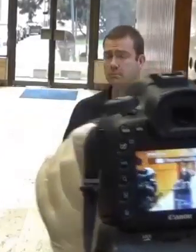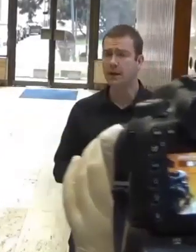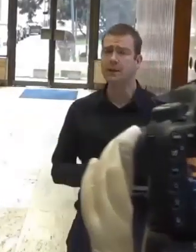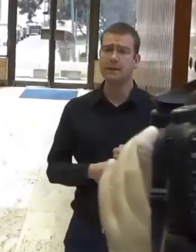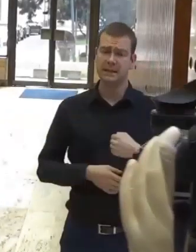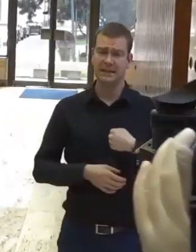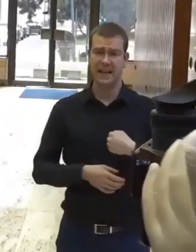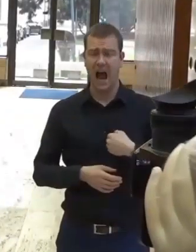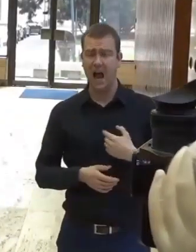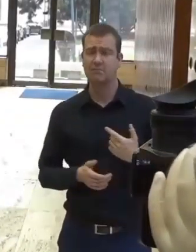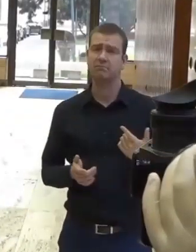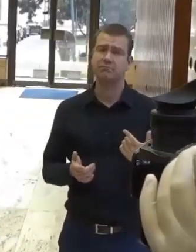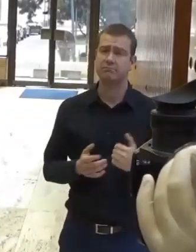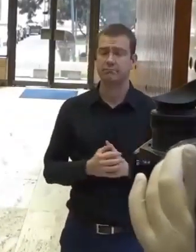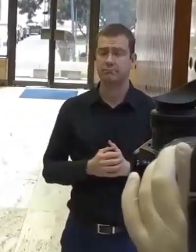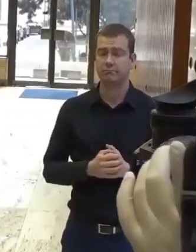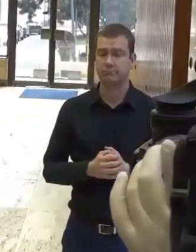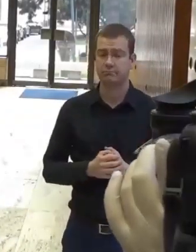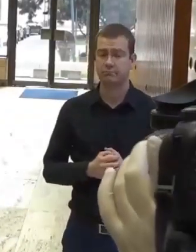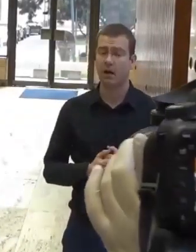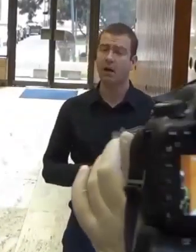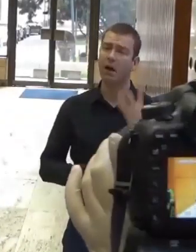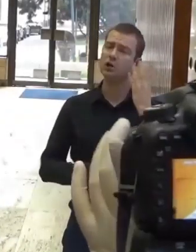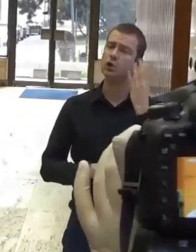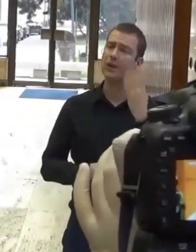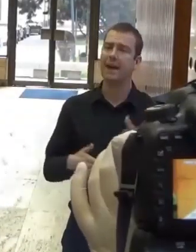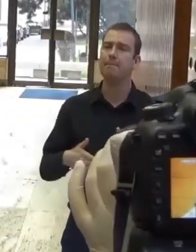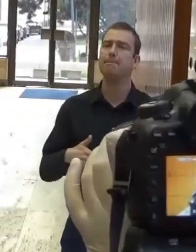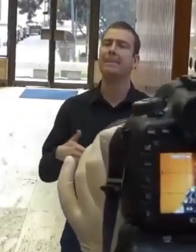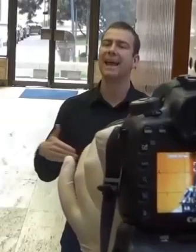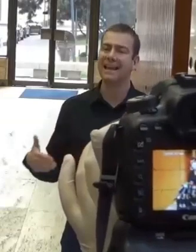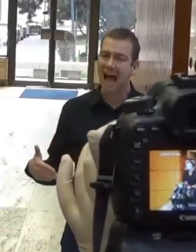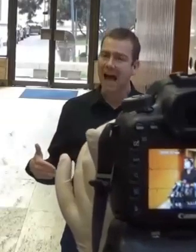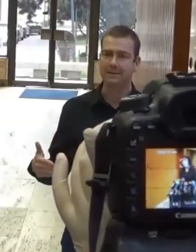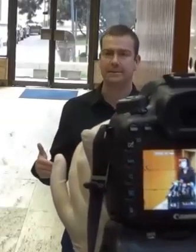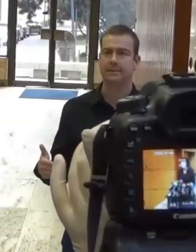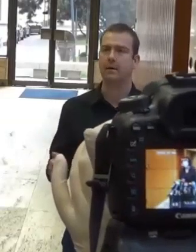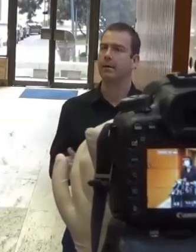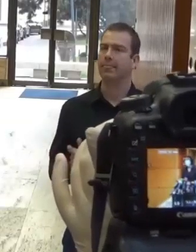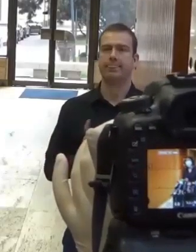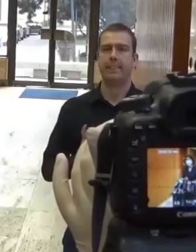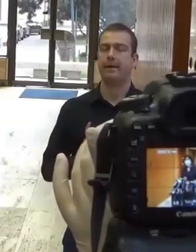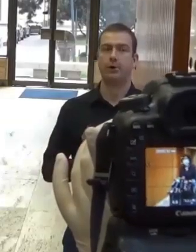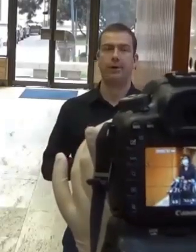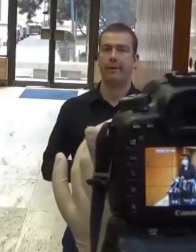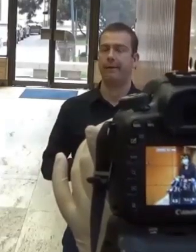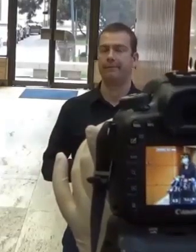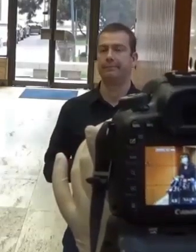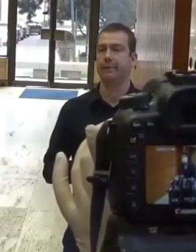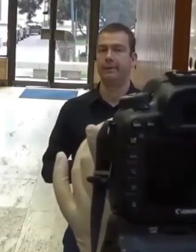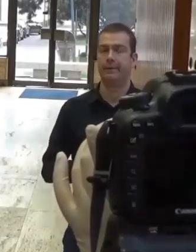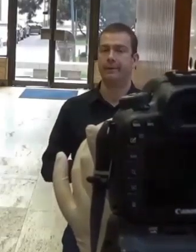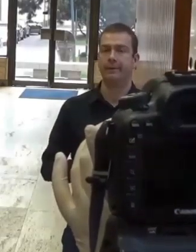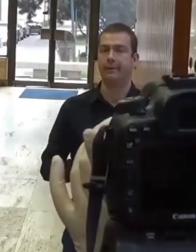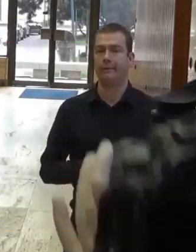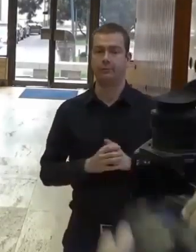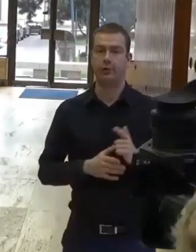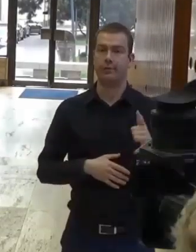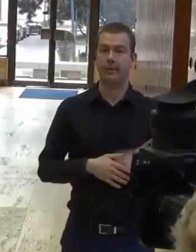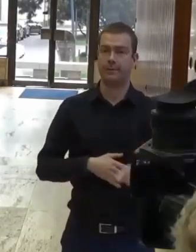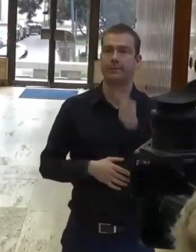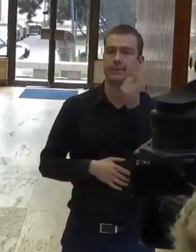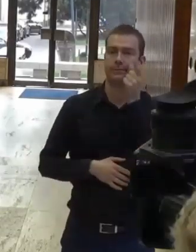Nepredpokladám, že túto sumu 4 miliardy teraz vyčerpáme v nasledujúcich dvoch